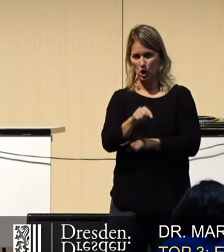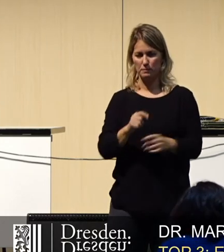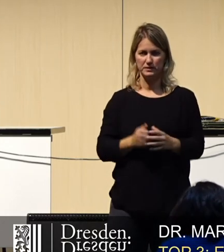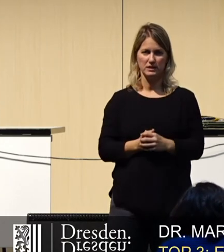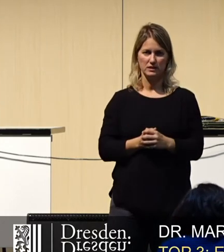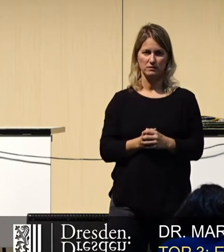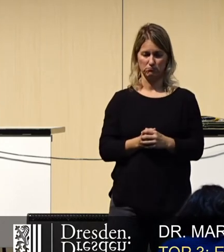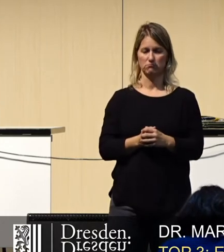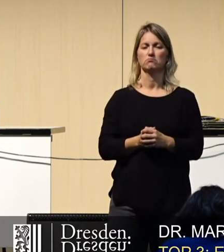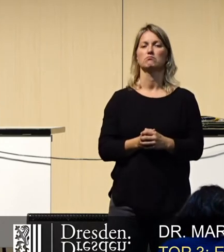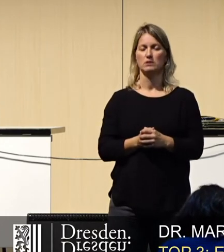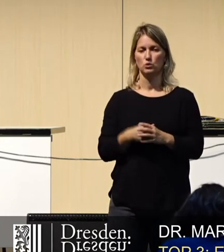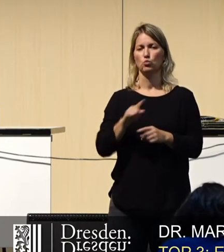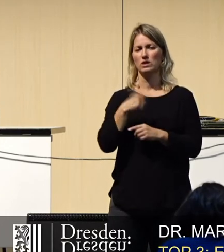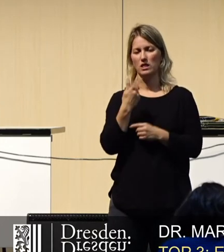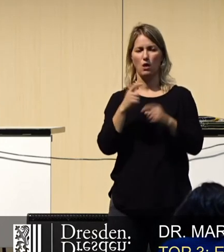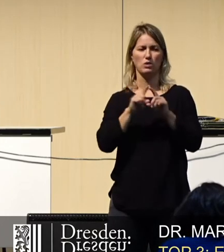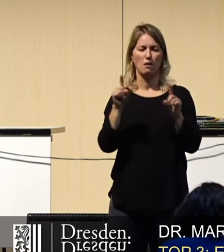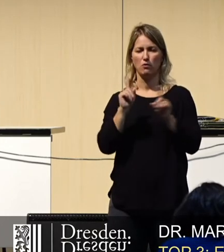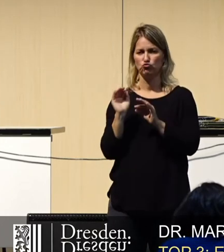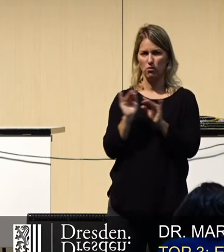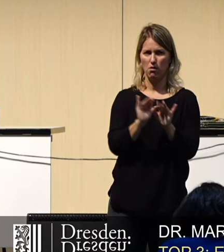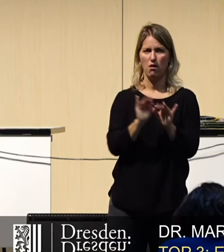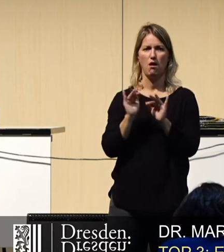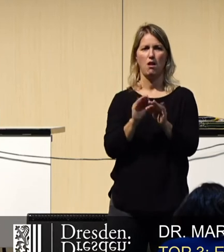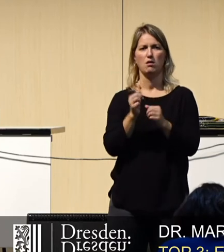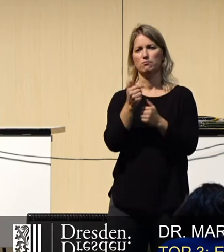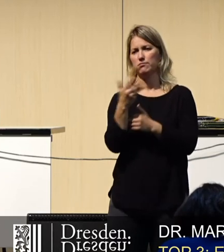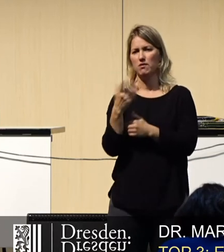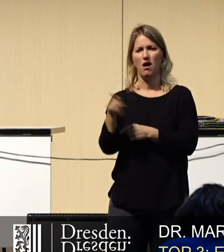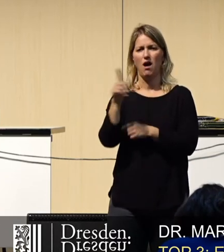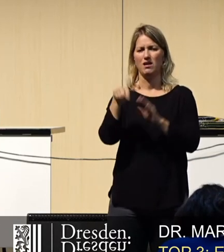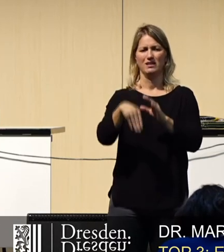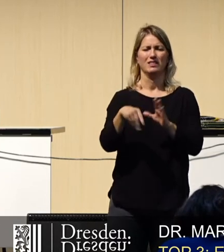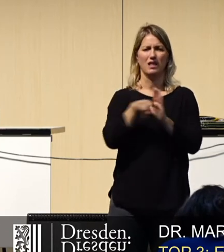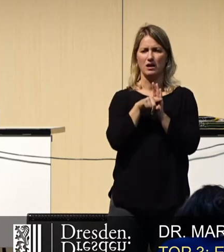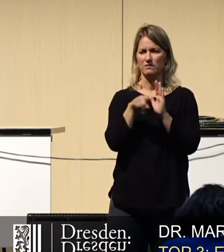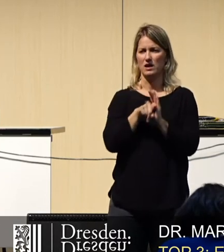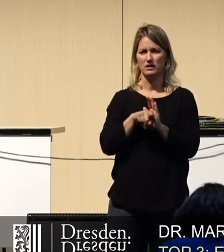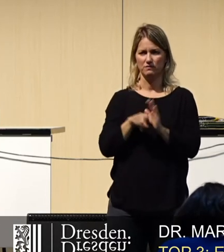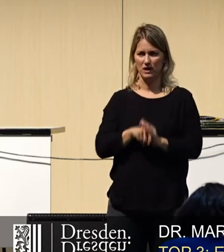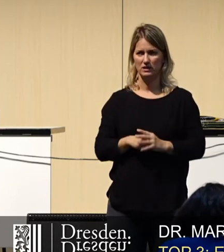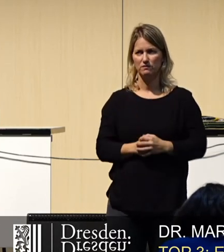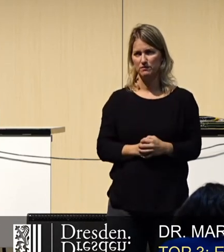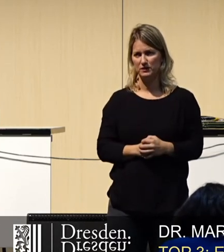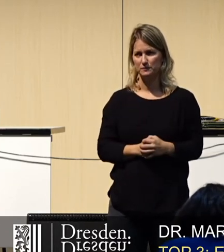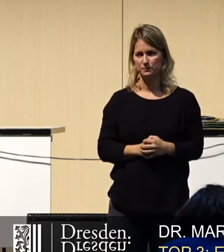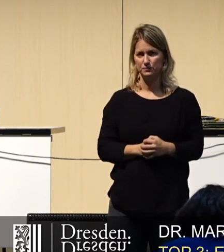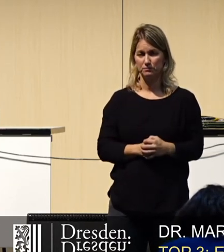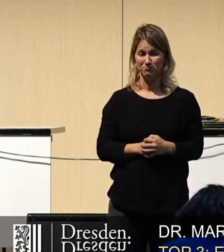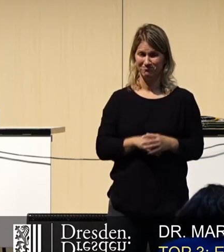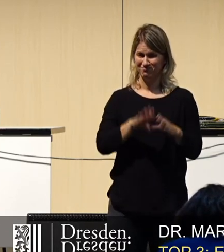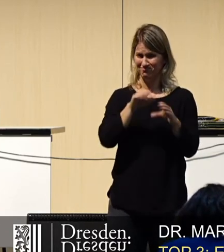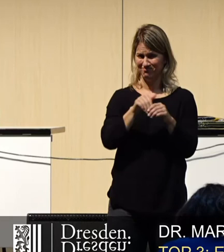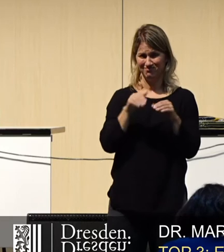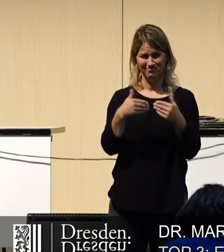Und dann kommt das mit den Strahlen und so weiter und so fort und alle fühlen sich schlecht. Es ist hier genauso,